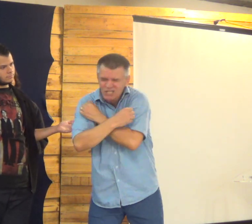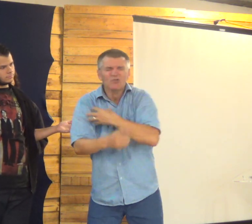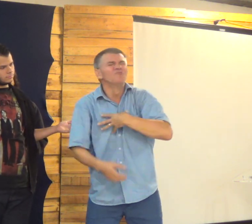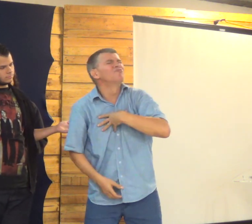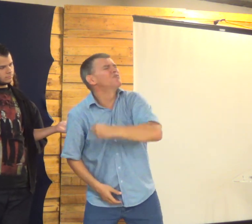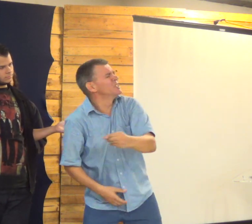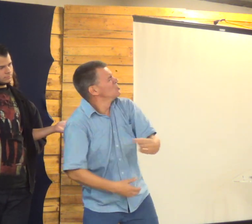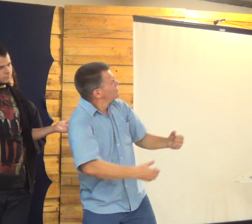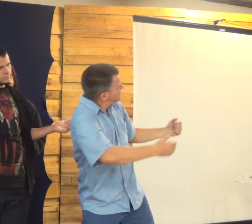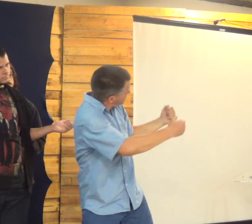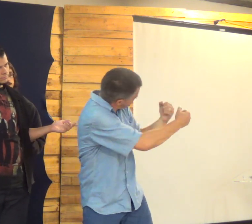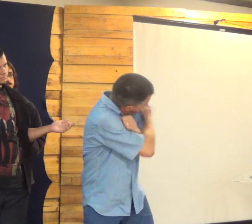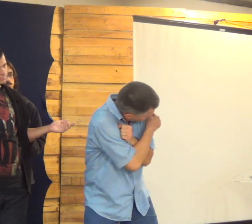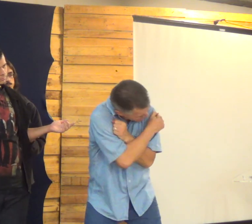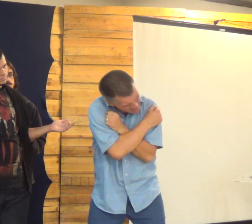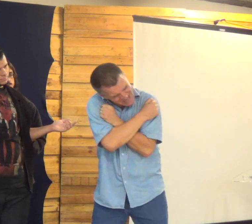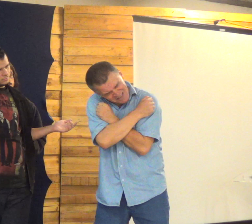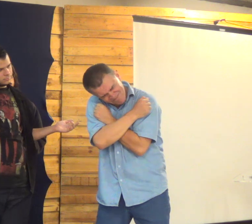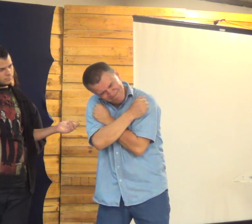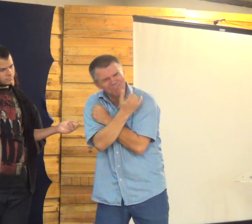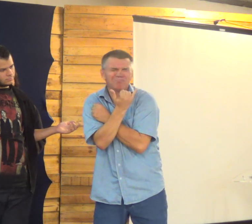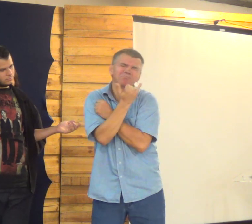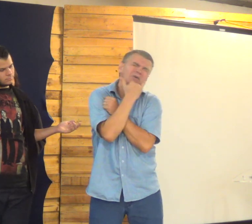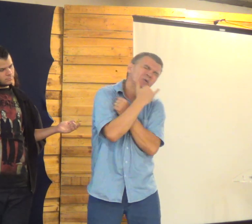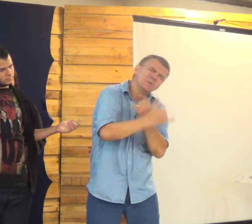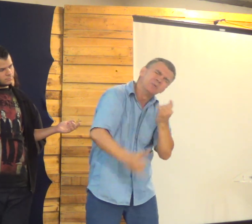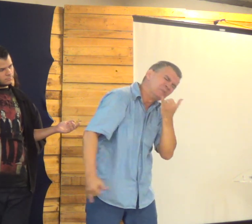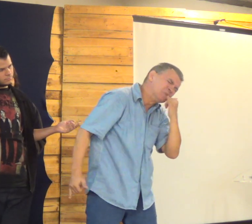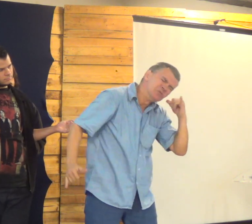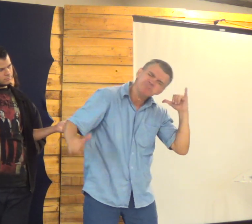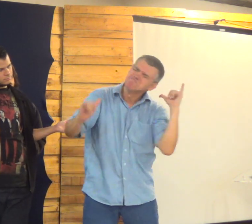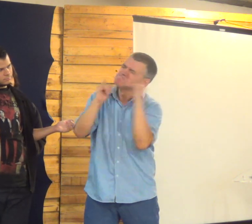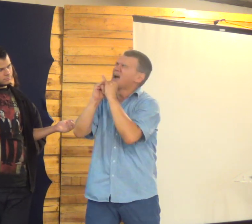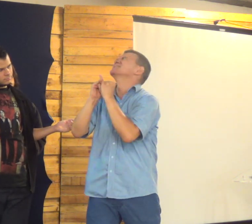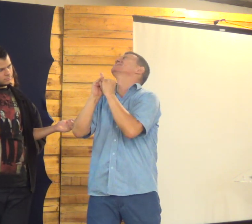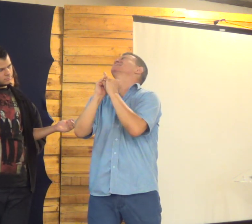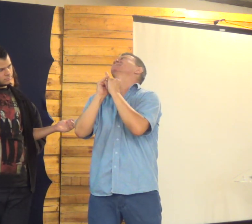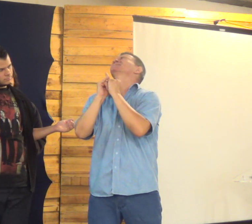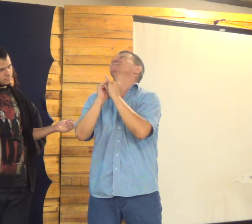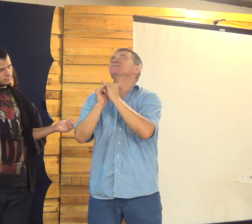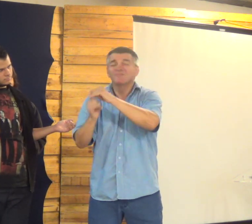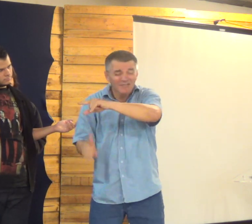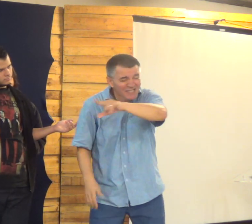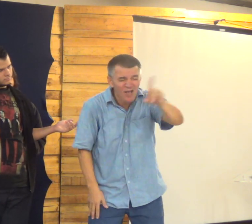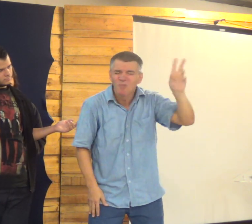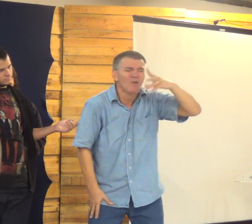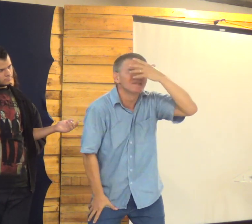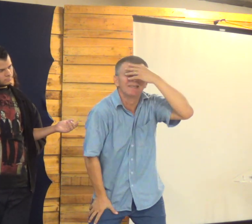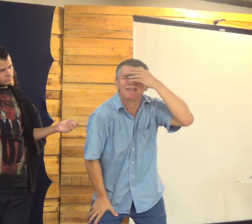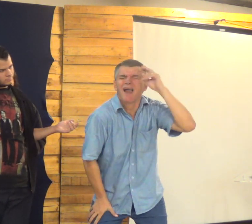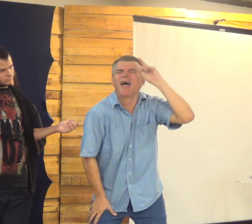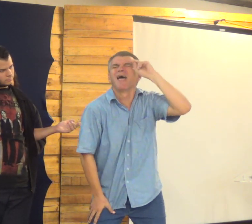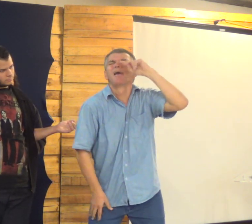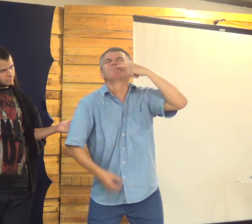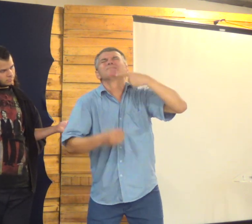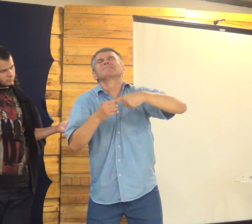também Que filhos abracem as mães Que mães abracem os filhos Que o perdão aconteça Nunca se